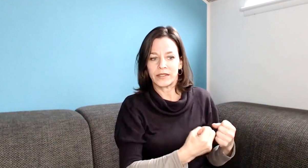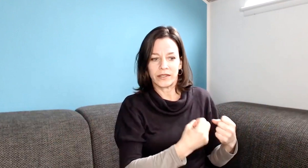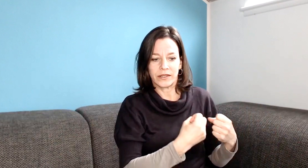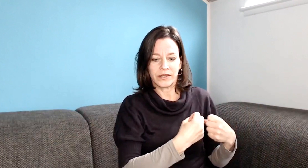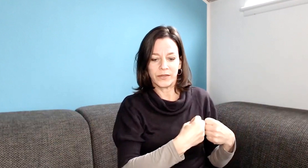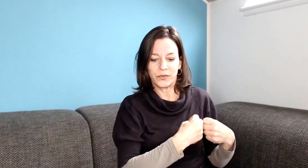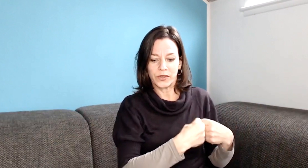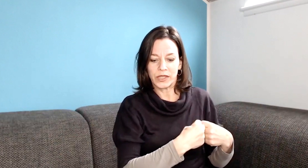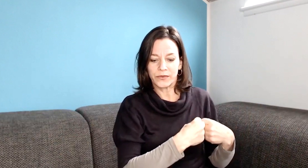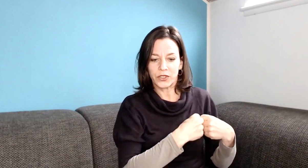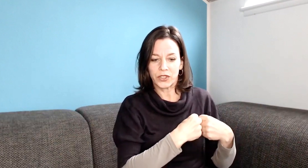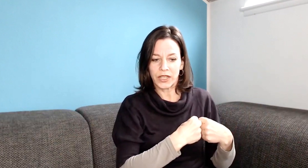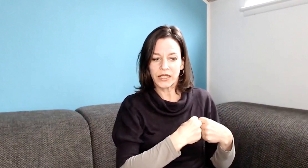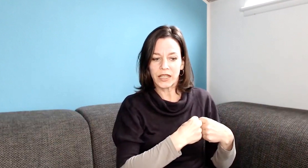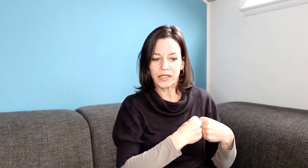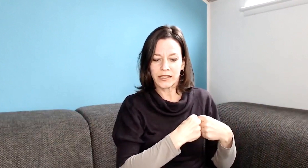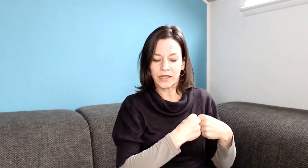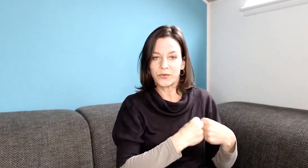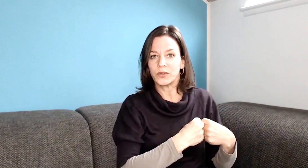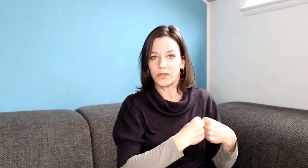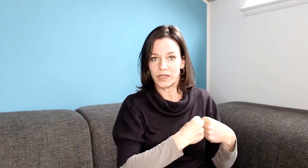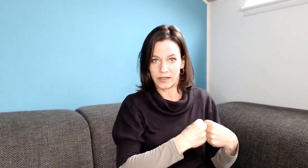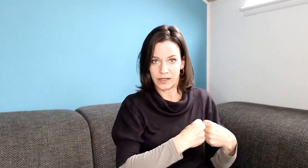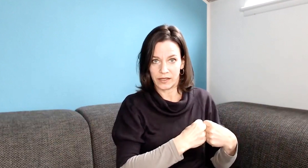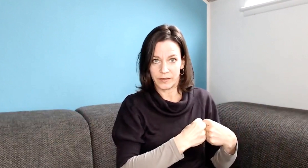sie für sich verstanden hat, dann fühlt sie sich sicher.